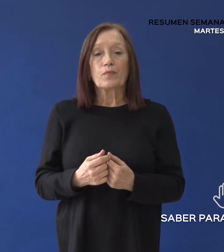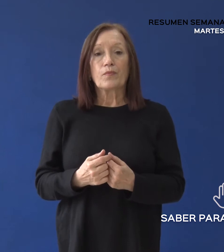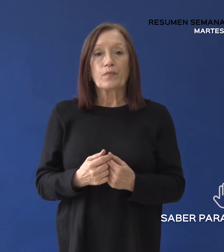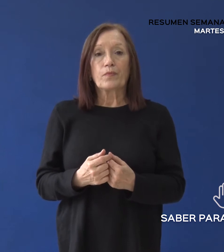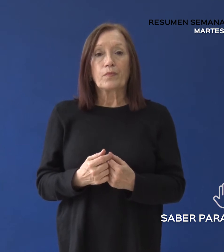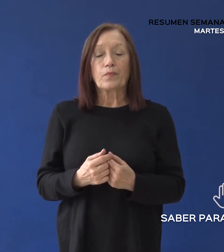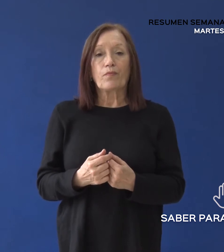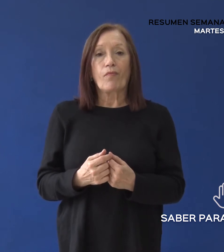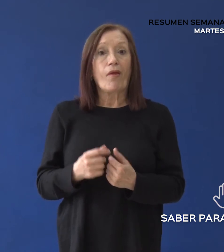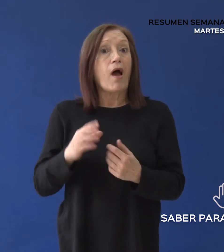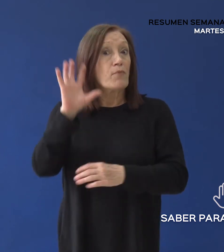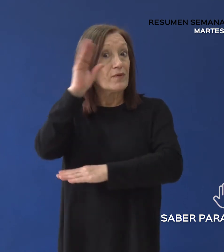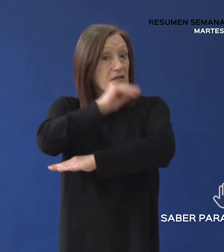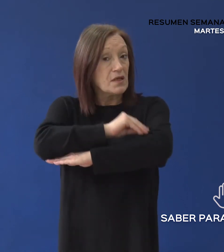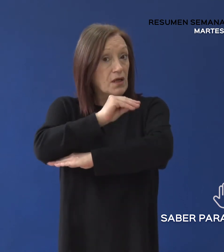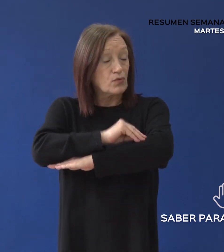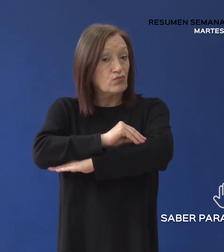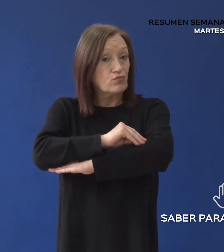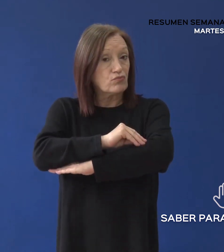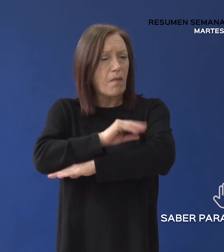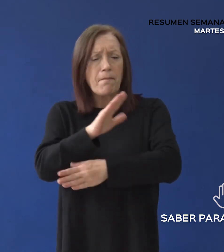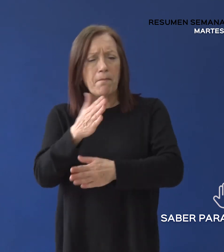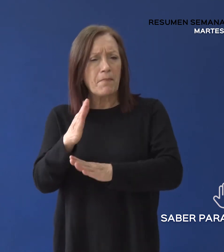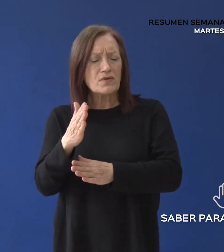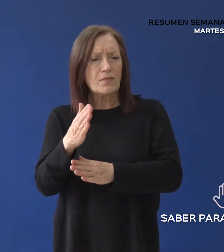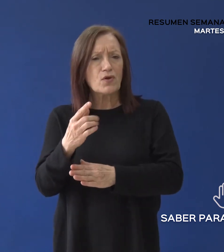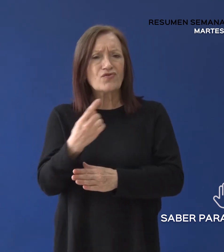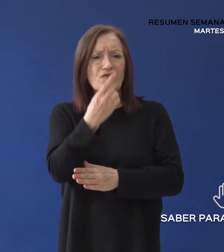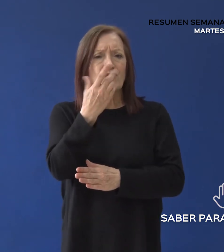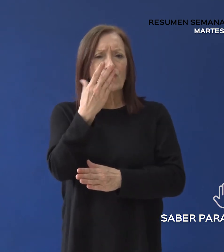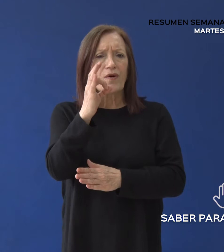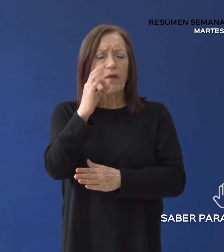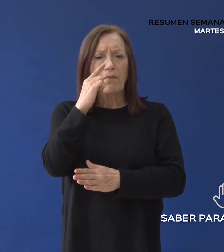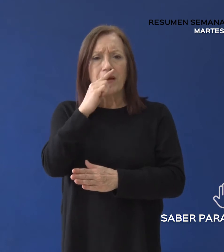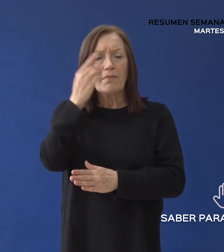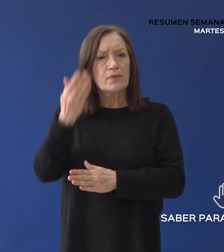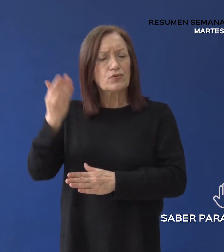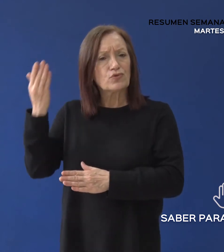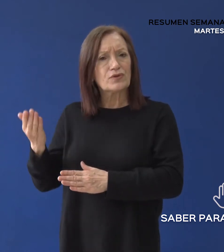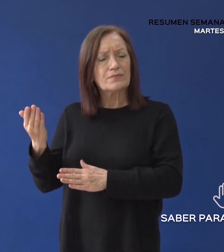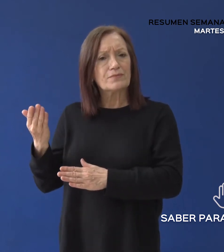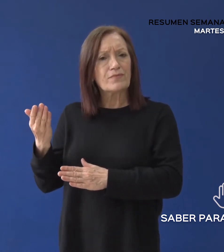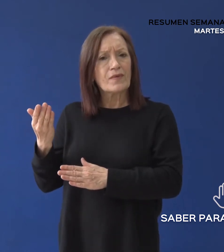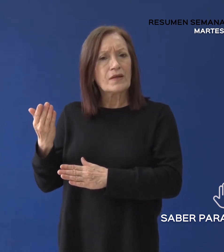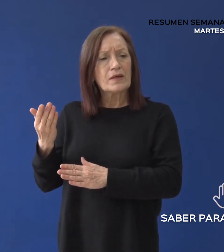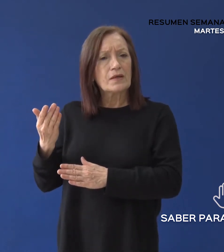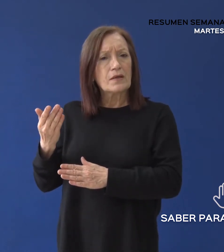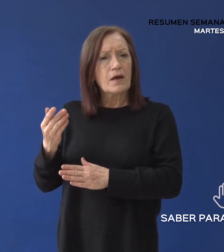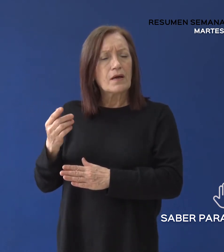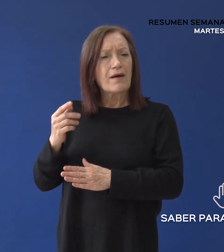La provincia de Santa Cruz tiene aproximadamente 150.000 personas menores entre 3 y